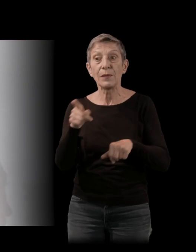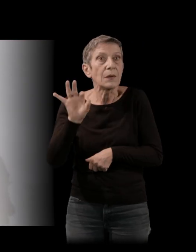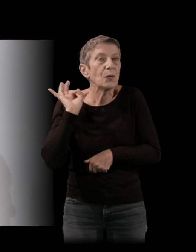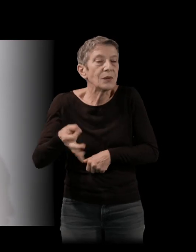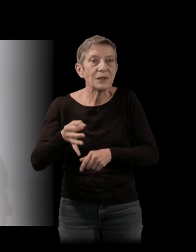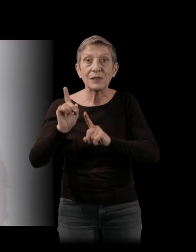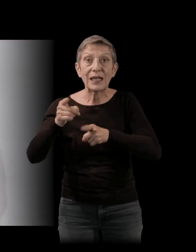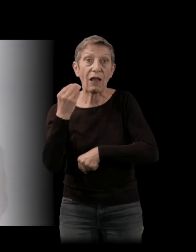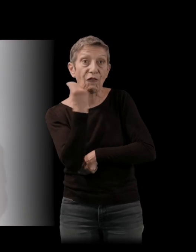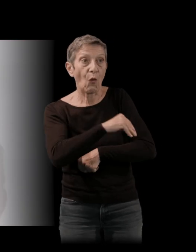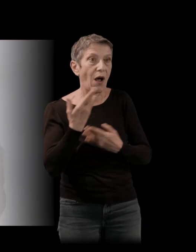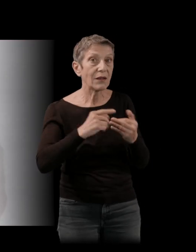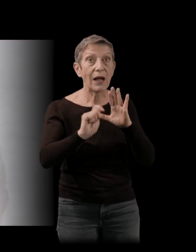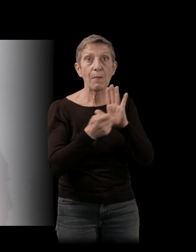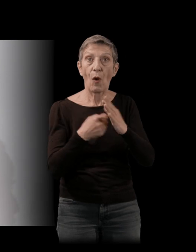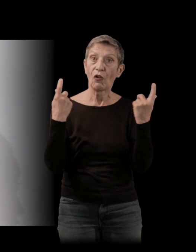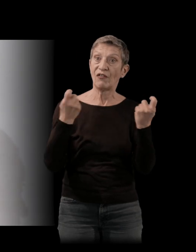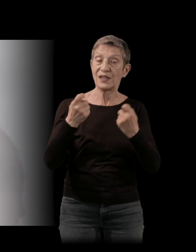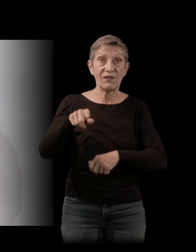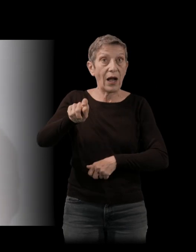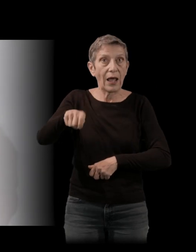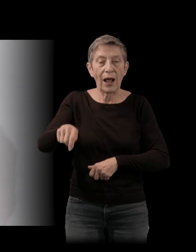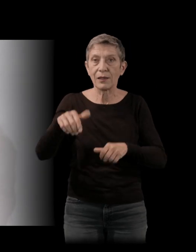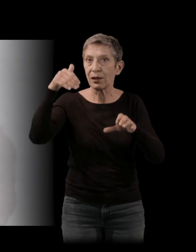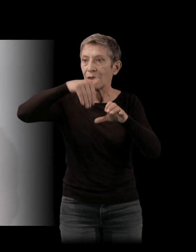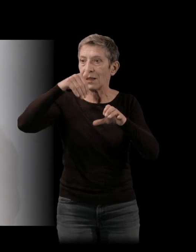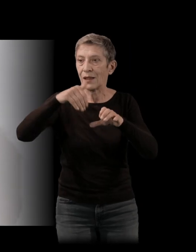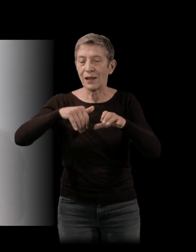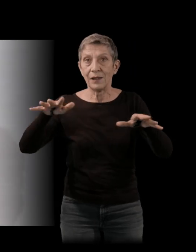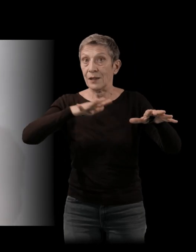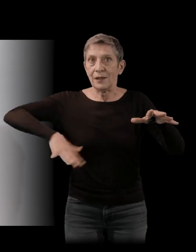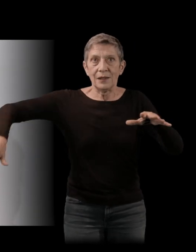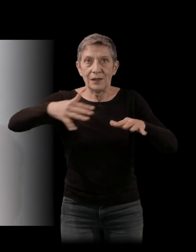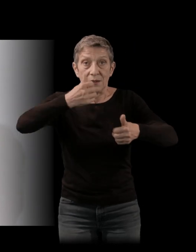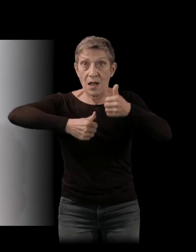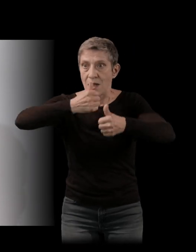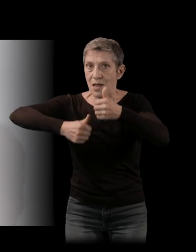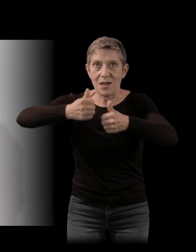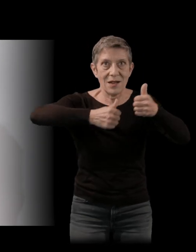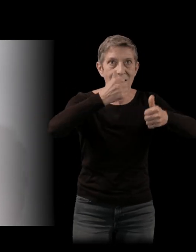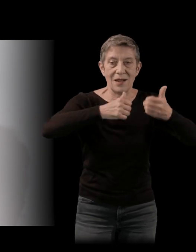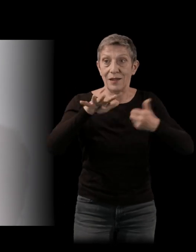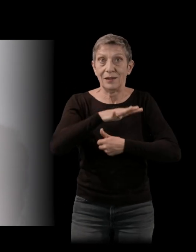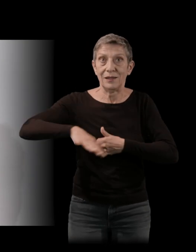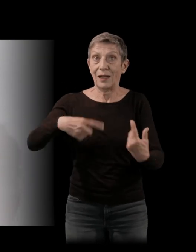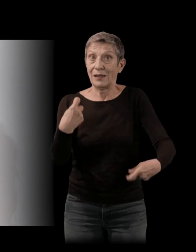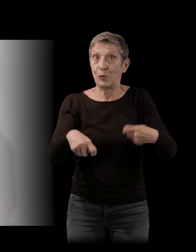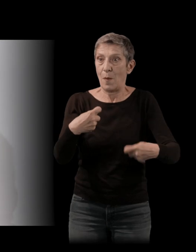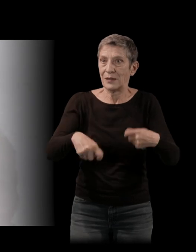l'époque, le festival de Cannes est un champ de mines et de diplomatie très, très